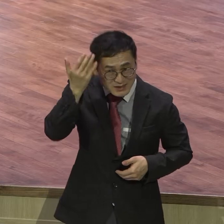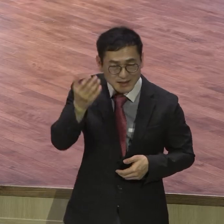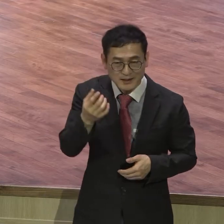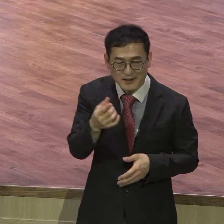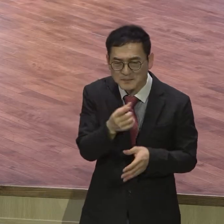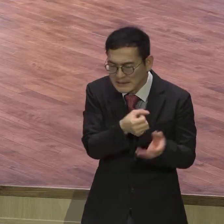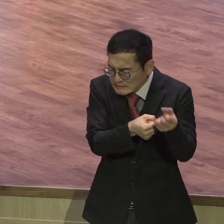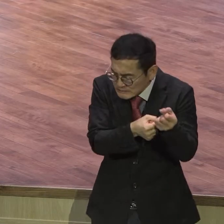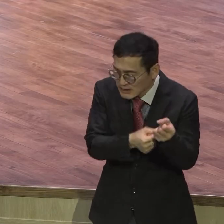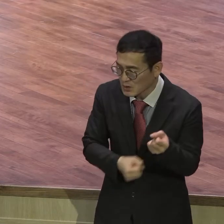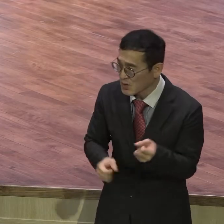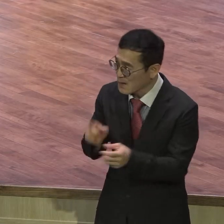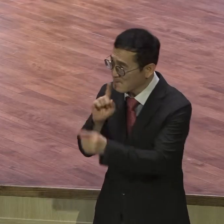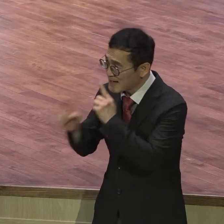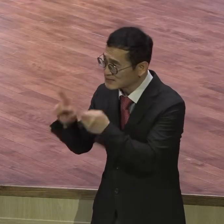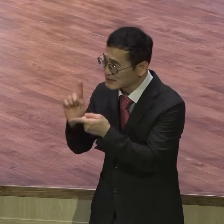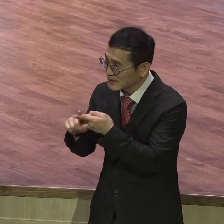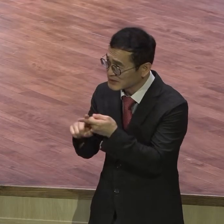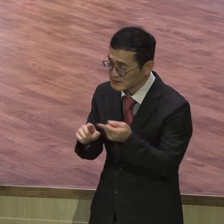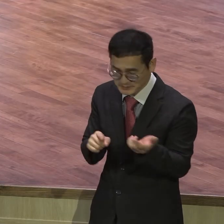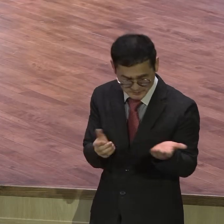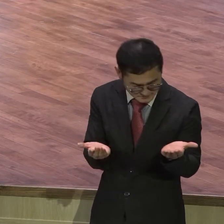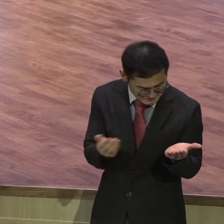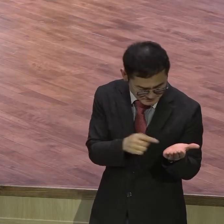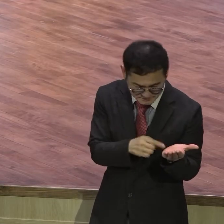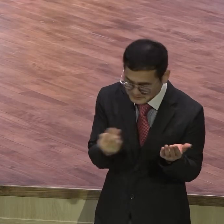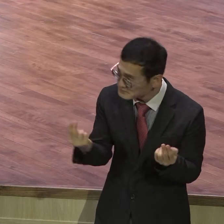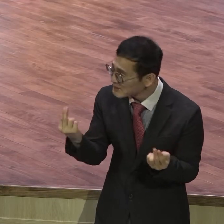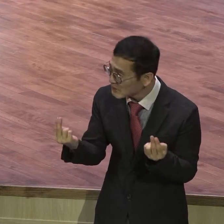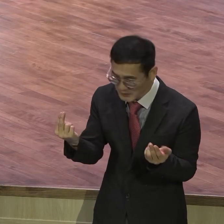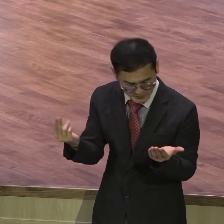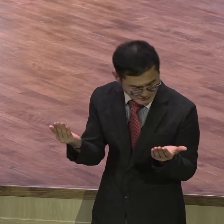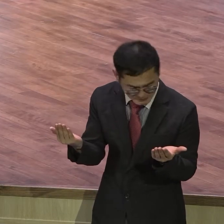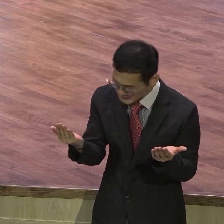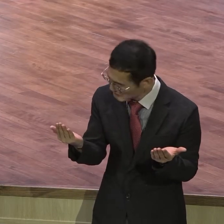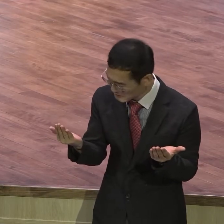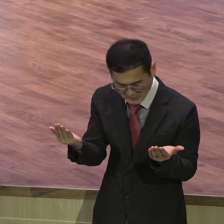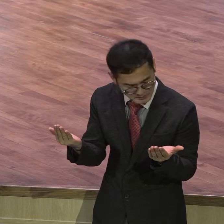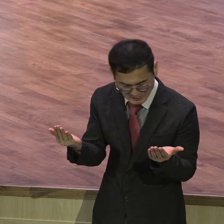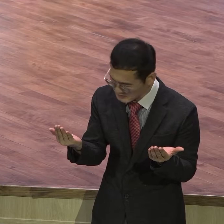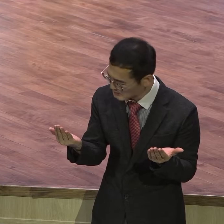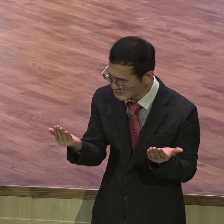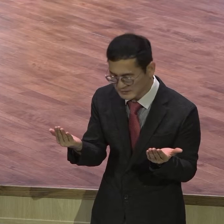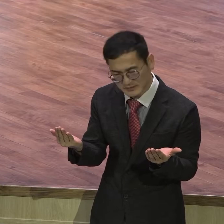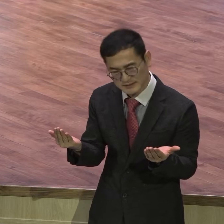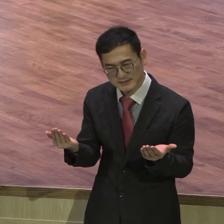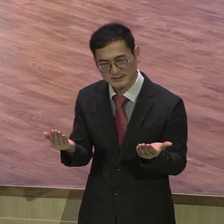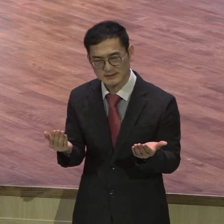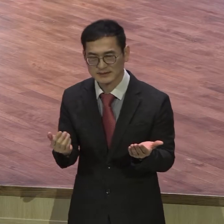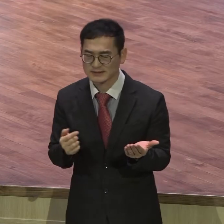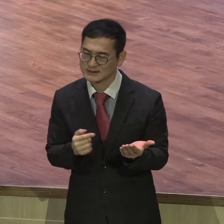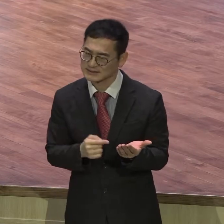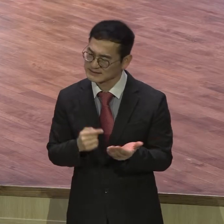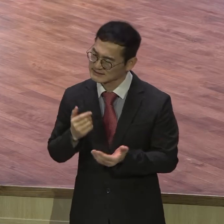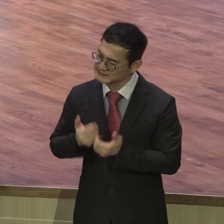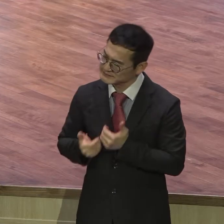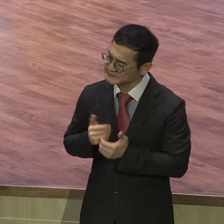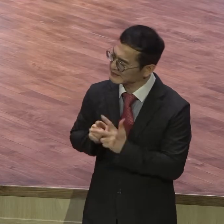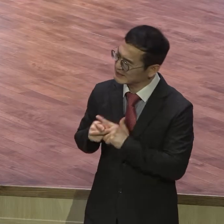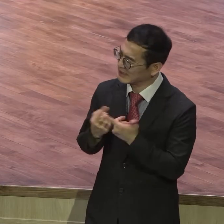말씀에 대해서 무조건 순종 안 해요. 왜 이렇게 무조건 해야 되는데 내가 분석해보고 내가 이해가 돼야 되고 내가 내가 내가